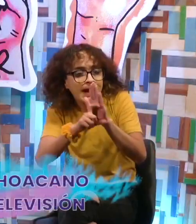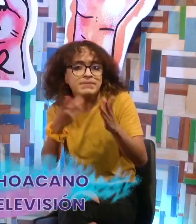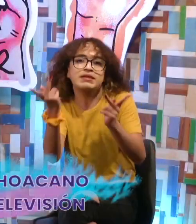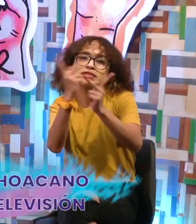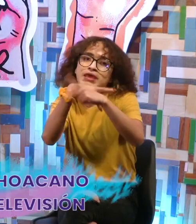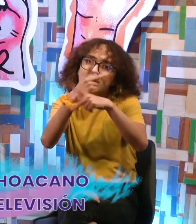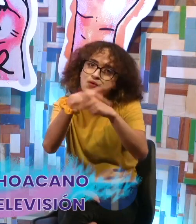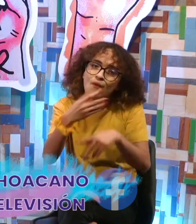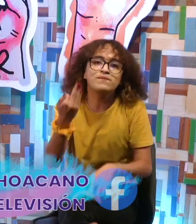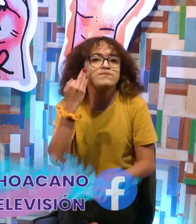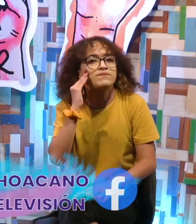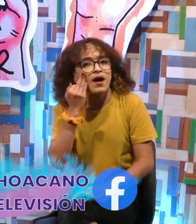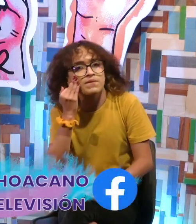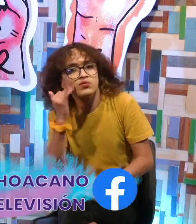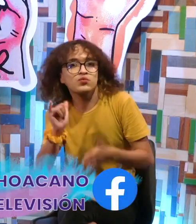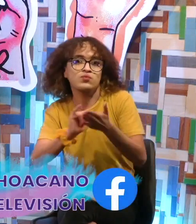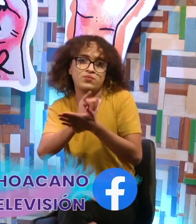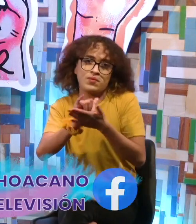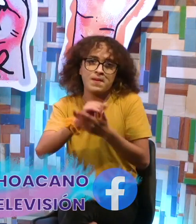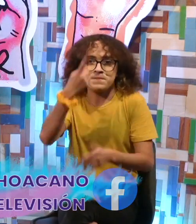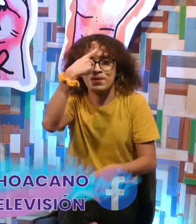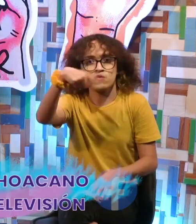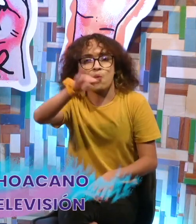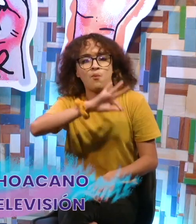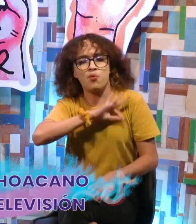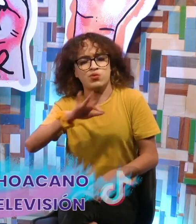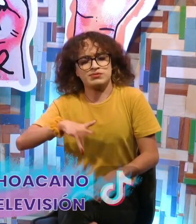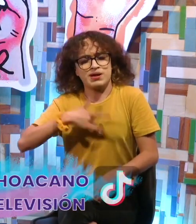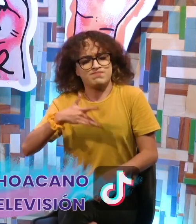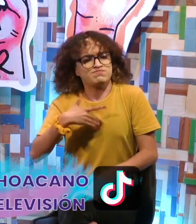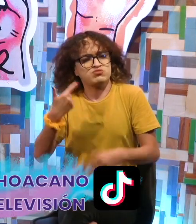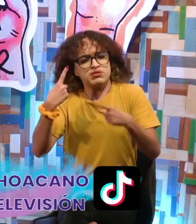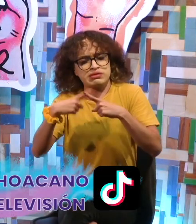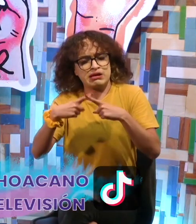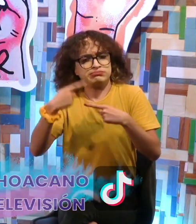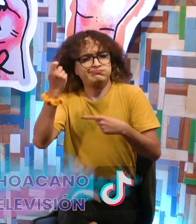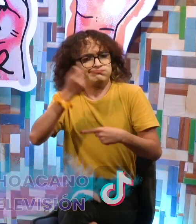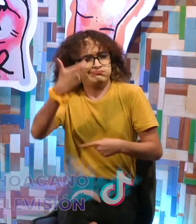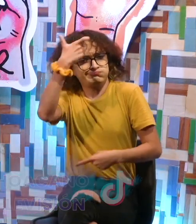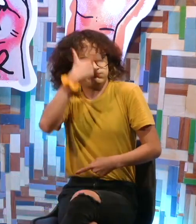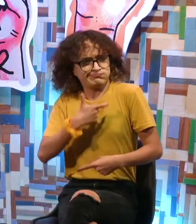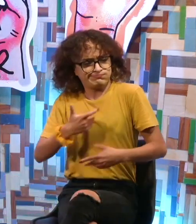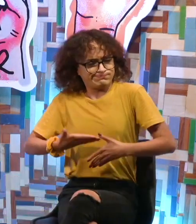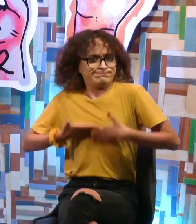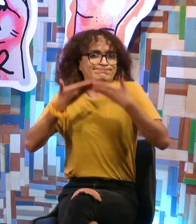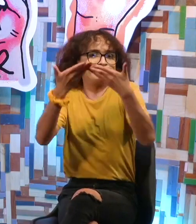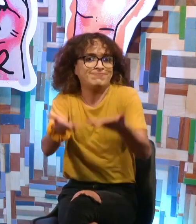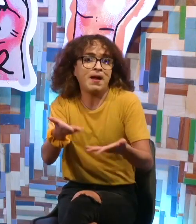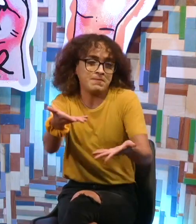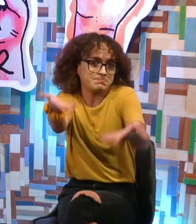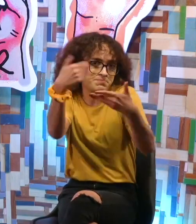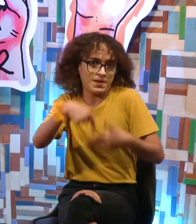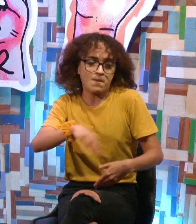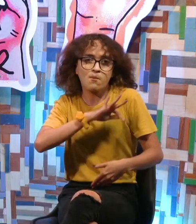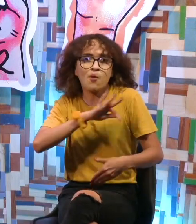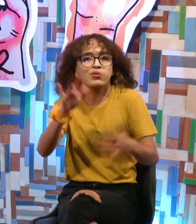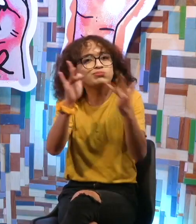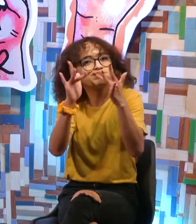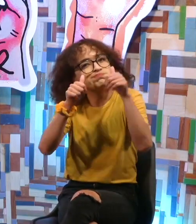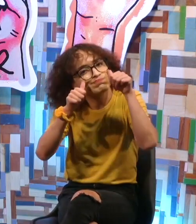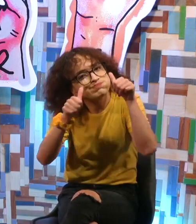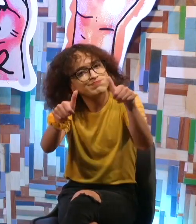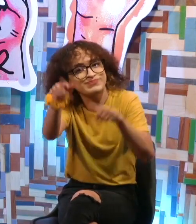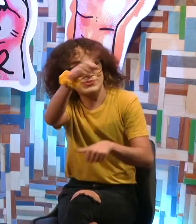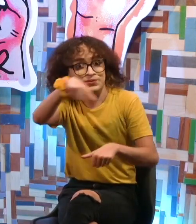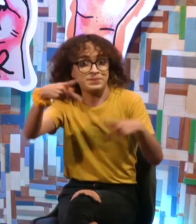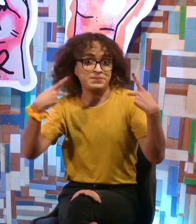Instagram Facebook YouTube y TikTok para que puedan contactarnos y venir a presentarse